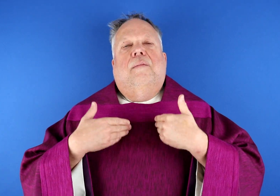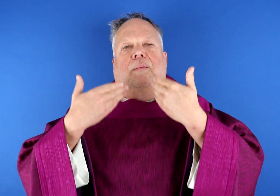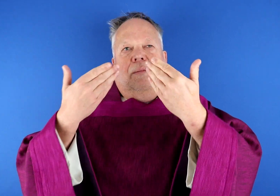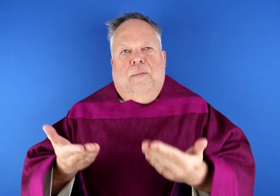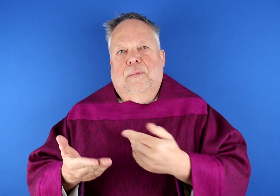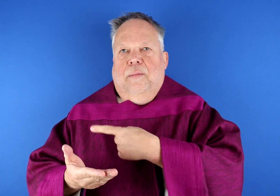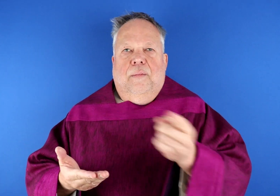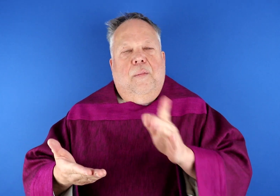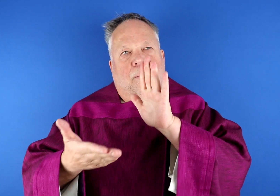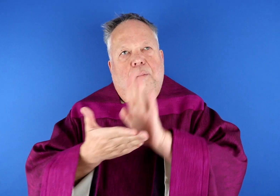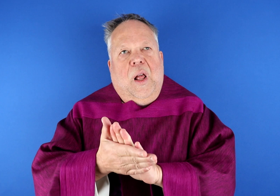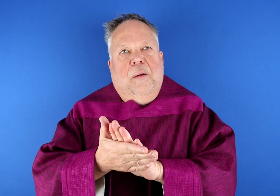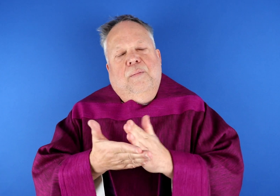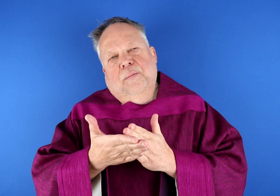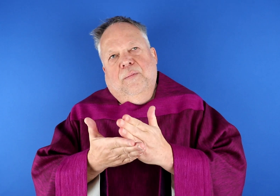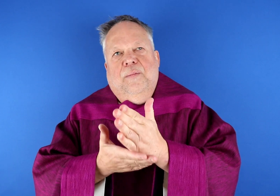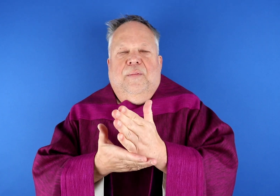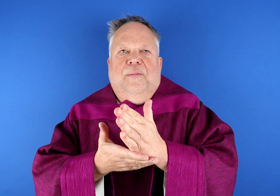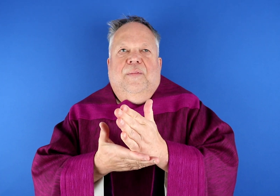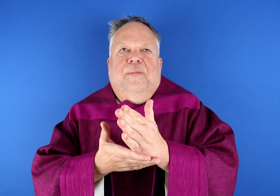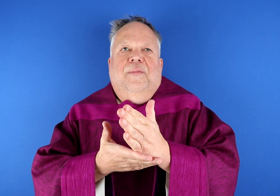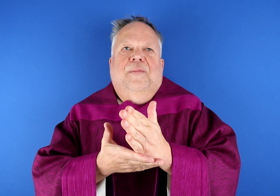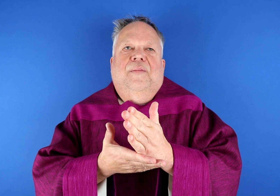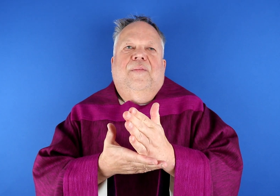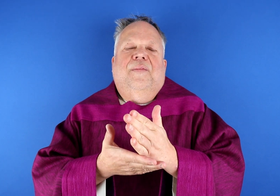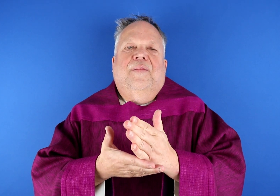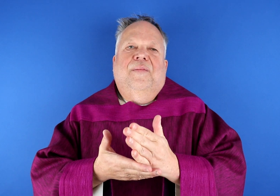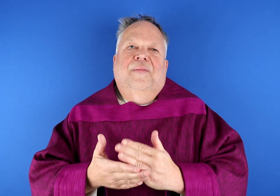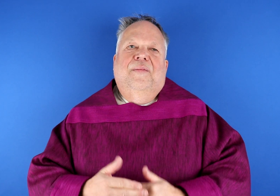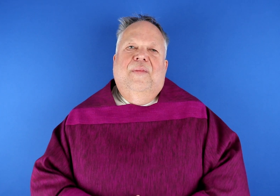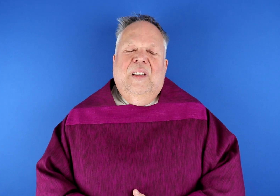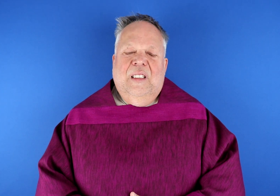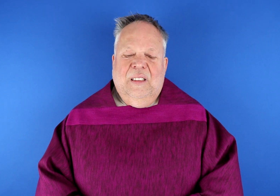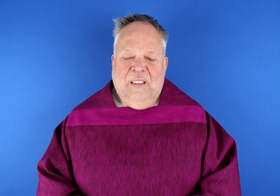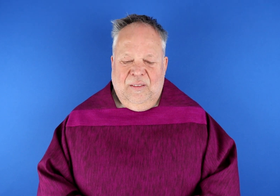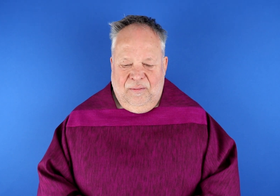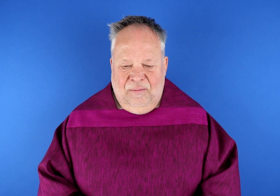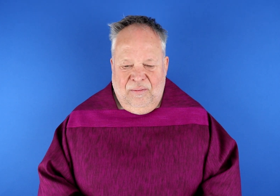Dann gebe ich euch meine Sicherheit und diese Sicherheit bleibt bei euch.